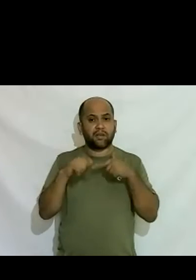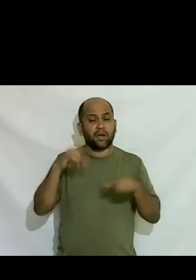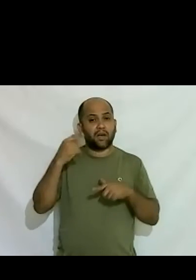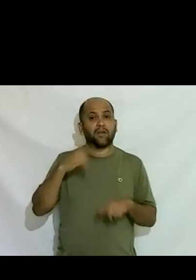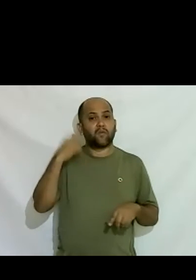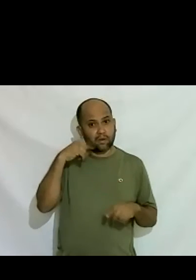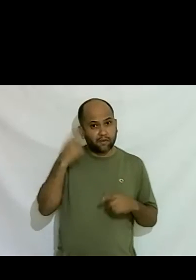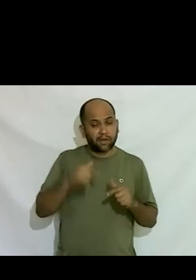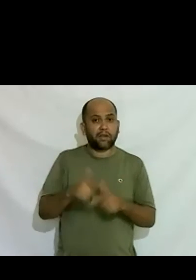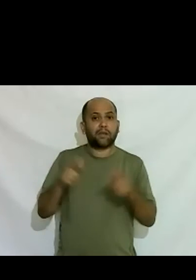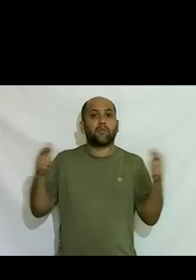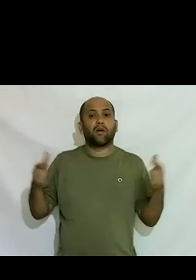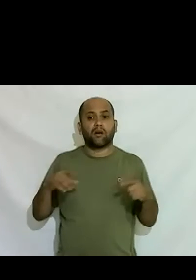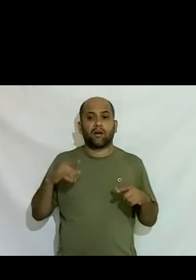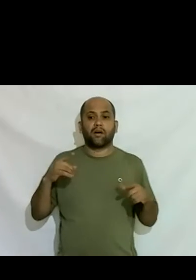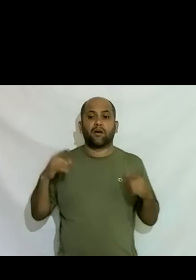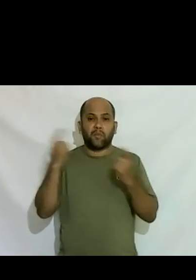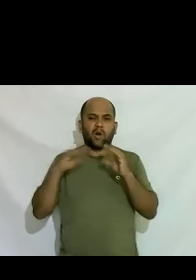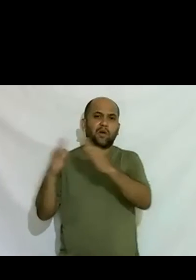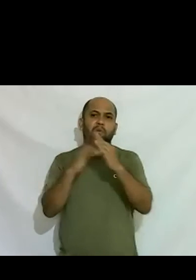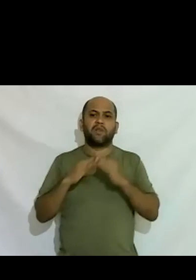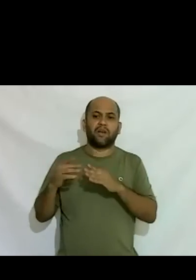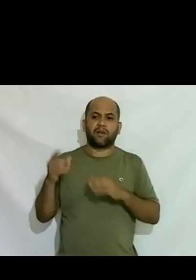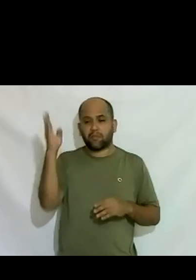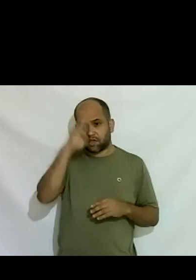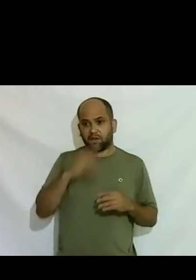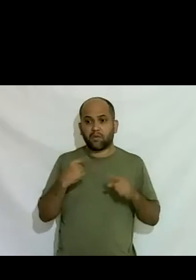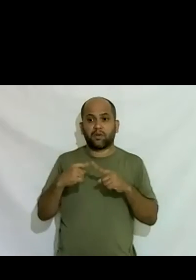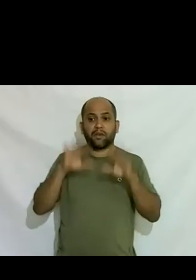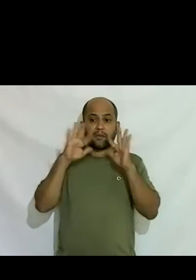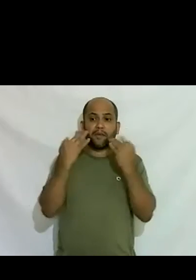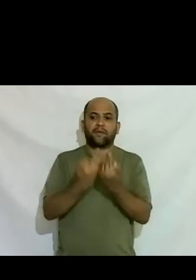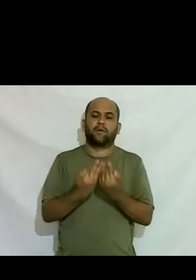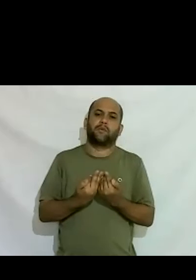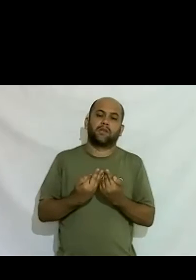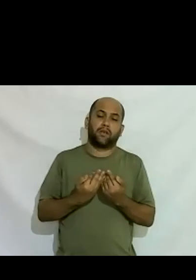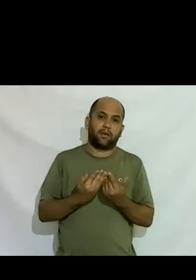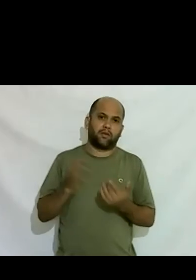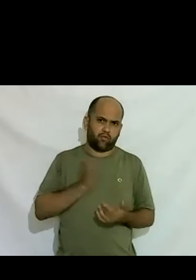maiores imobiliárias do Brasil porque a minha família era do ramo e as pessoas conheciam a minha família